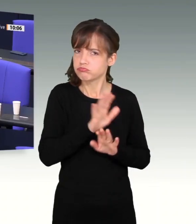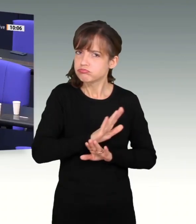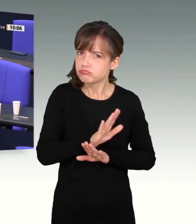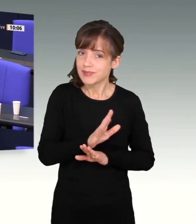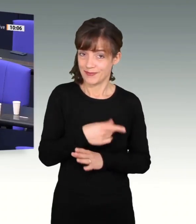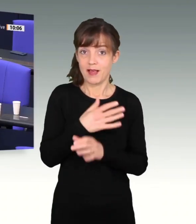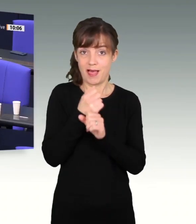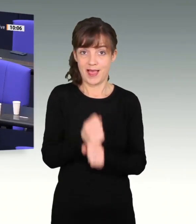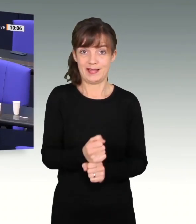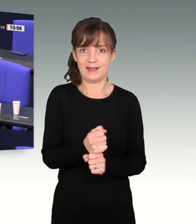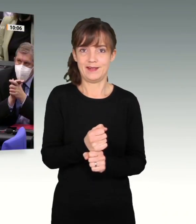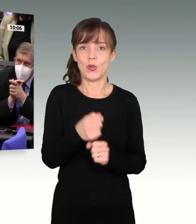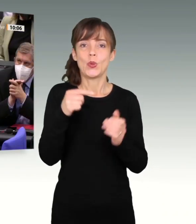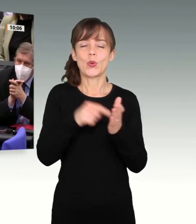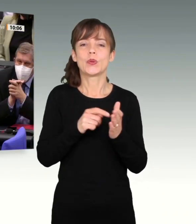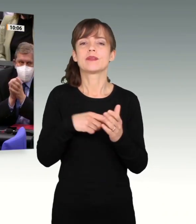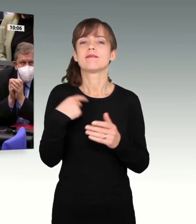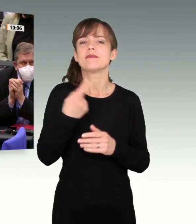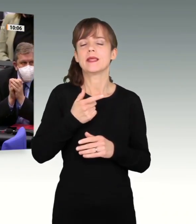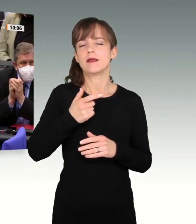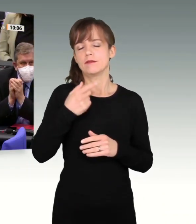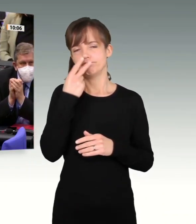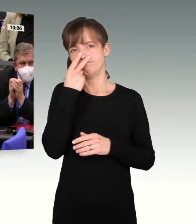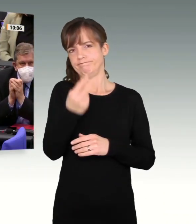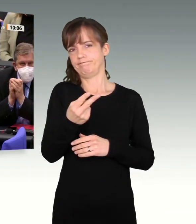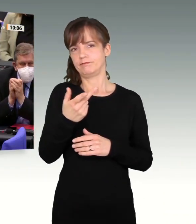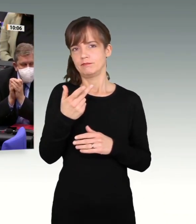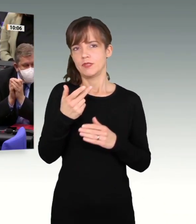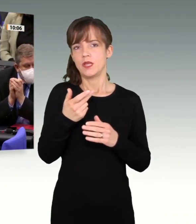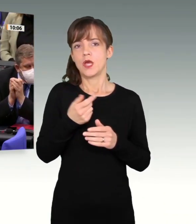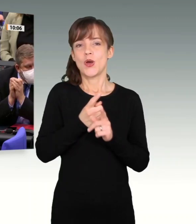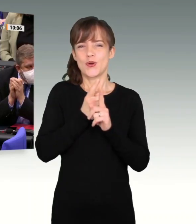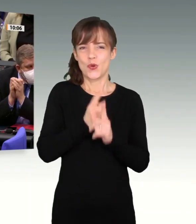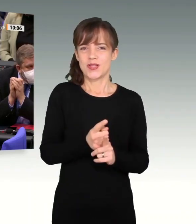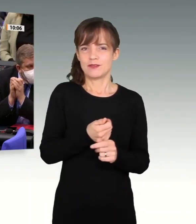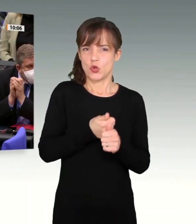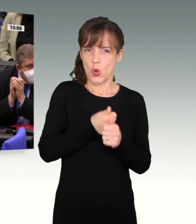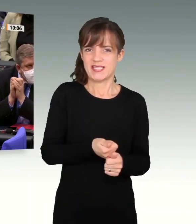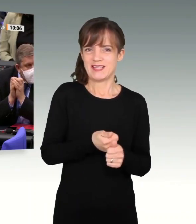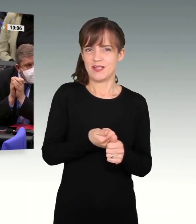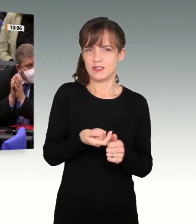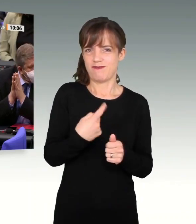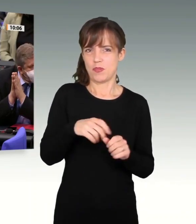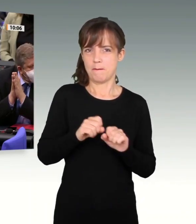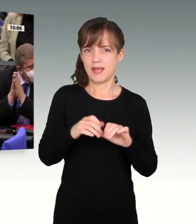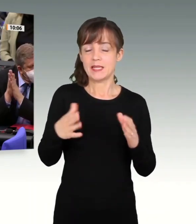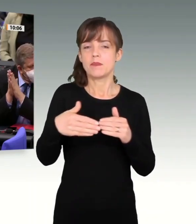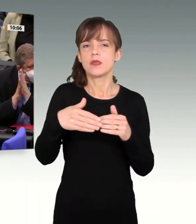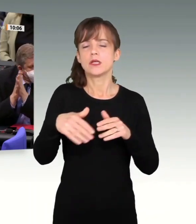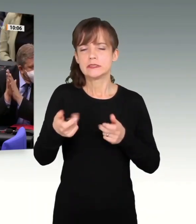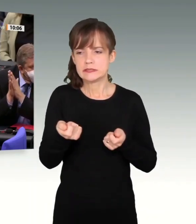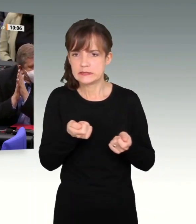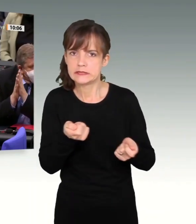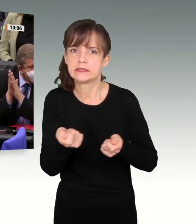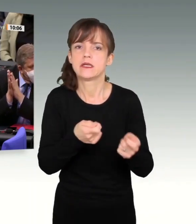einhalten, weil wir davon ausgehen, dass wir die Konsequenzen aus der Pandemie ab 2023 so weit im